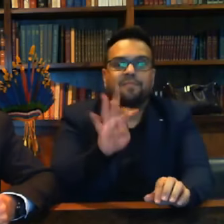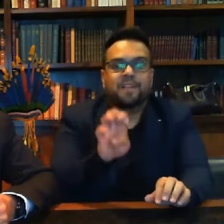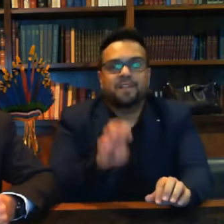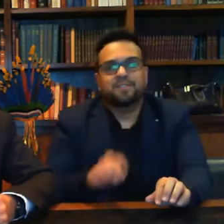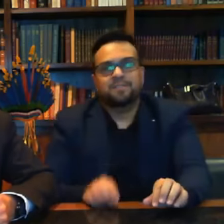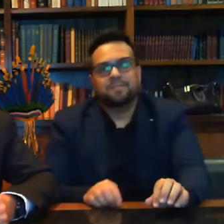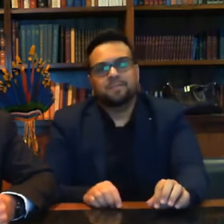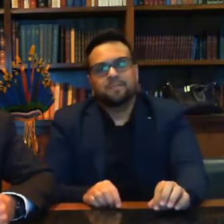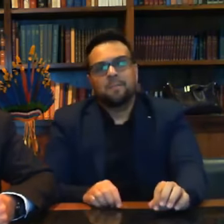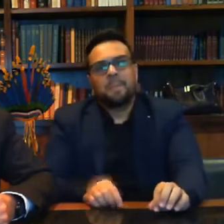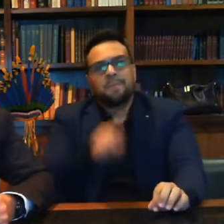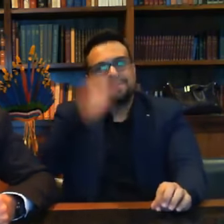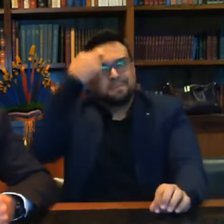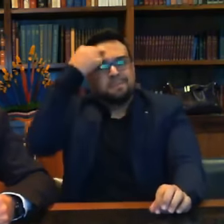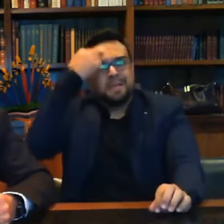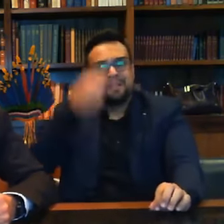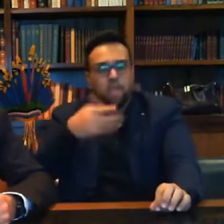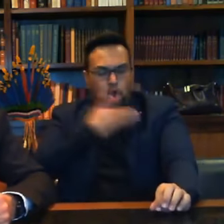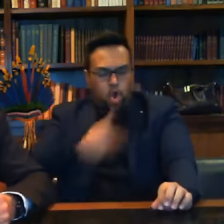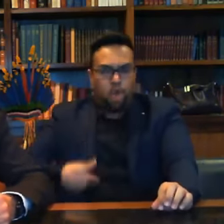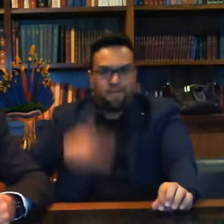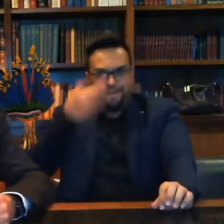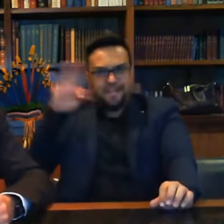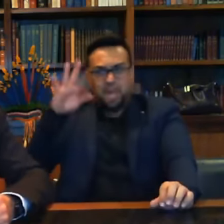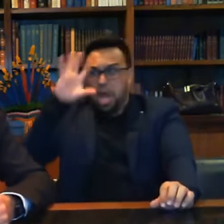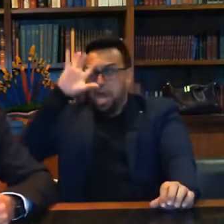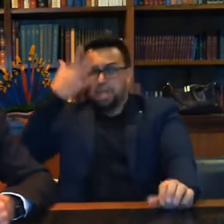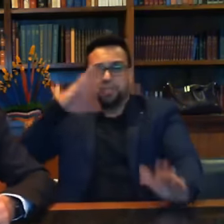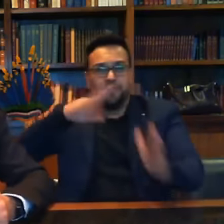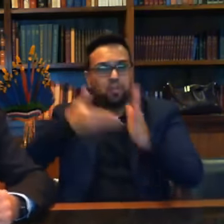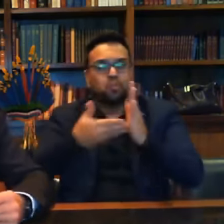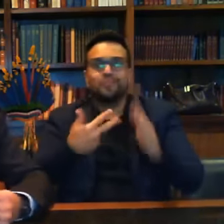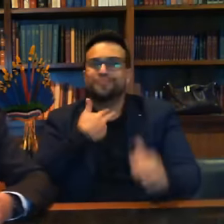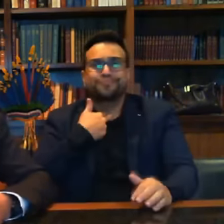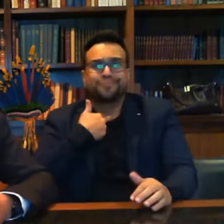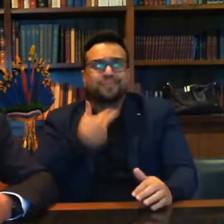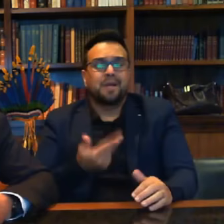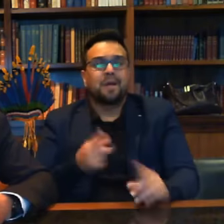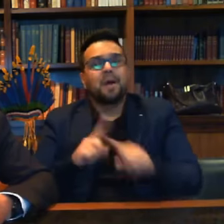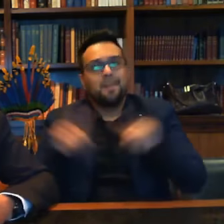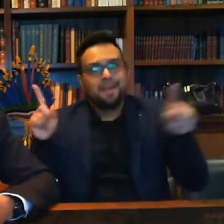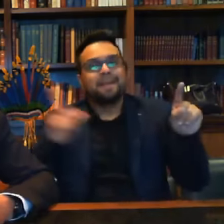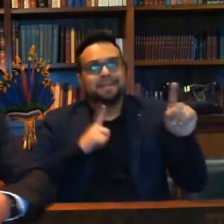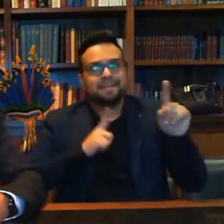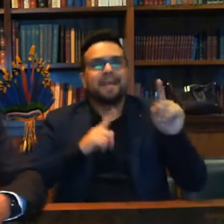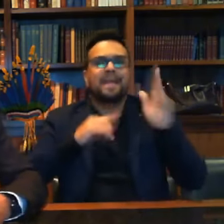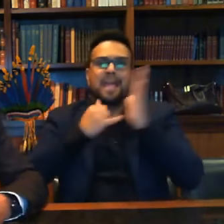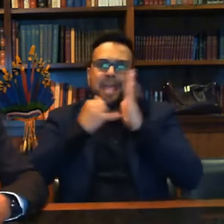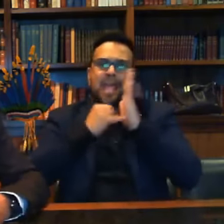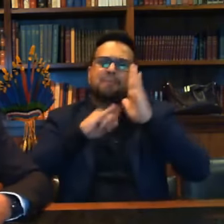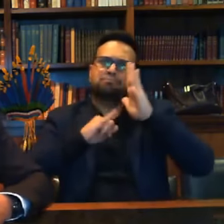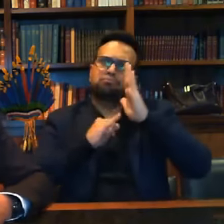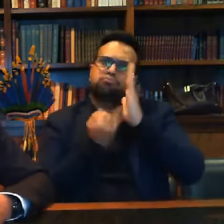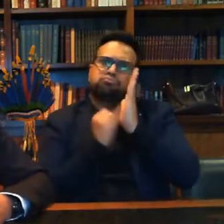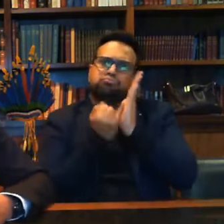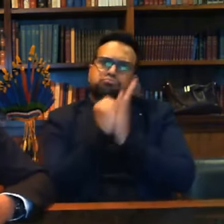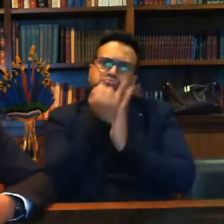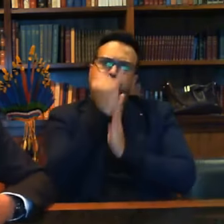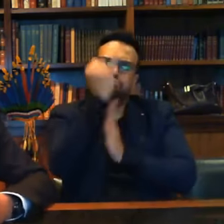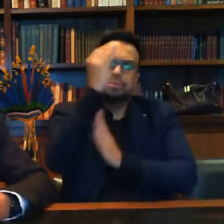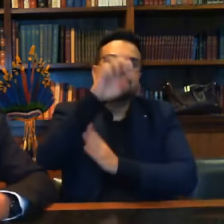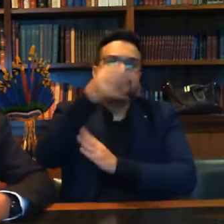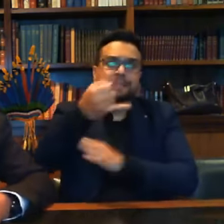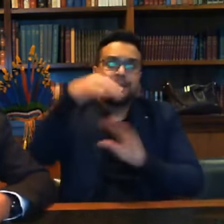não queira que o governo federal resolva tudo. Não dá para resolver. No mais, estamos tendo inflação? Sim. E é no mundo